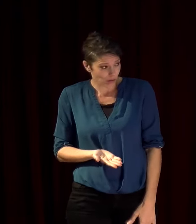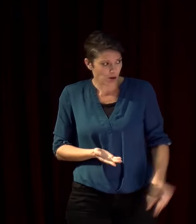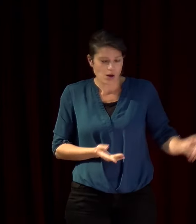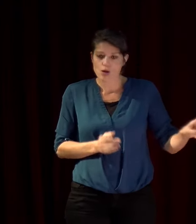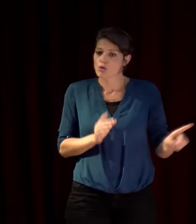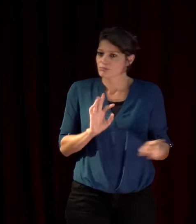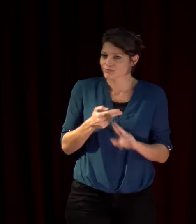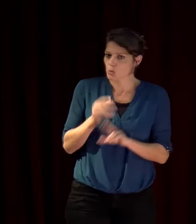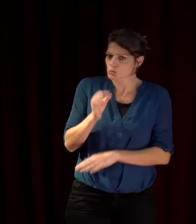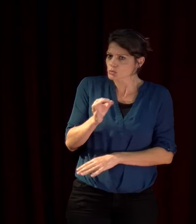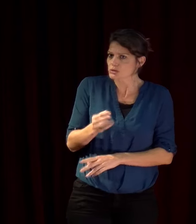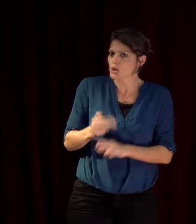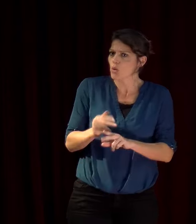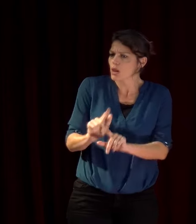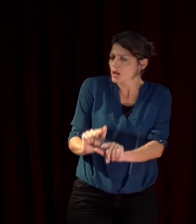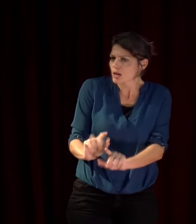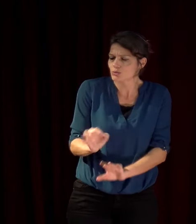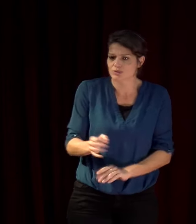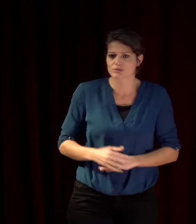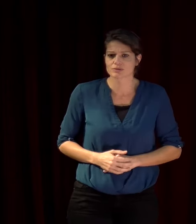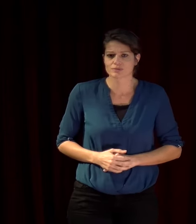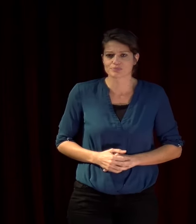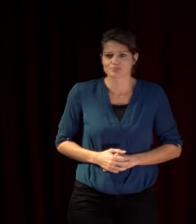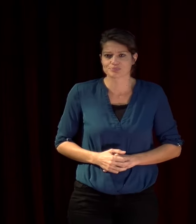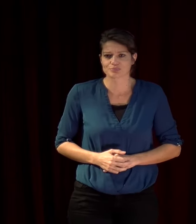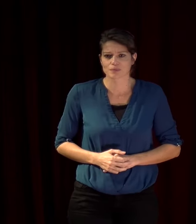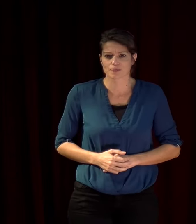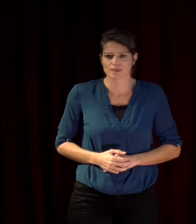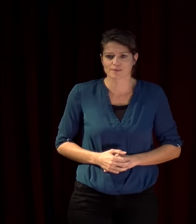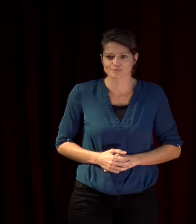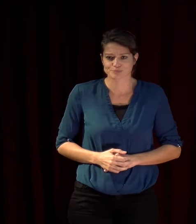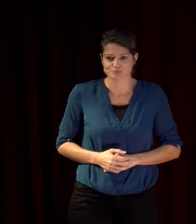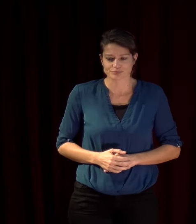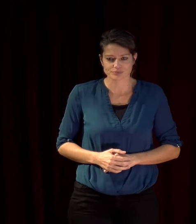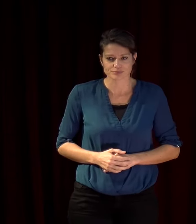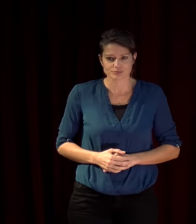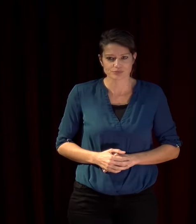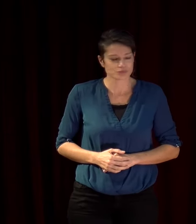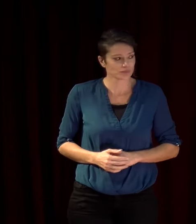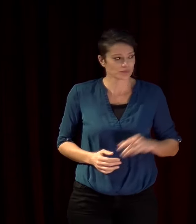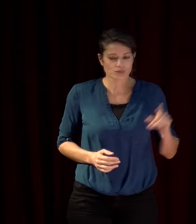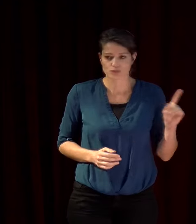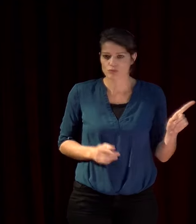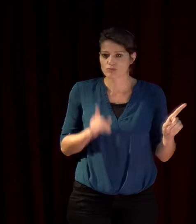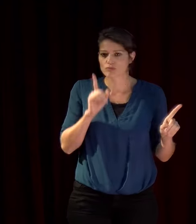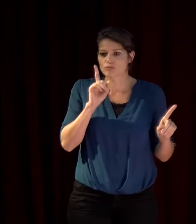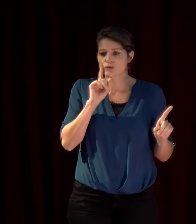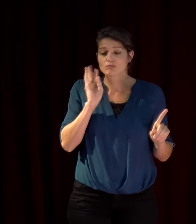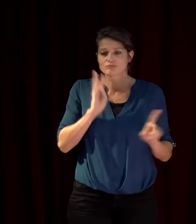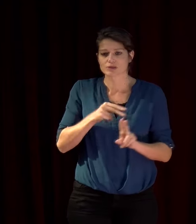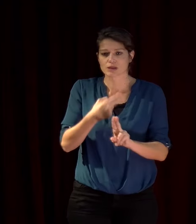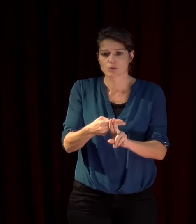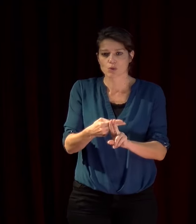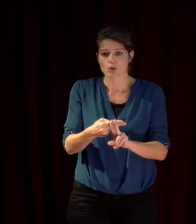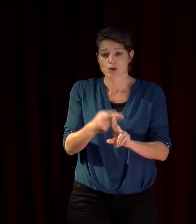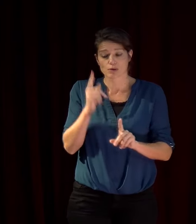ah non c'est pas de Mérostrom ah non c'est le romain ça en arabe c'est la mer